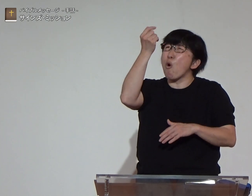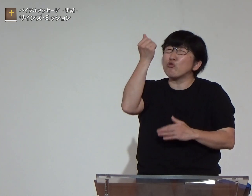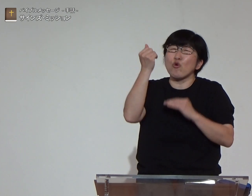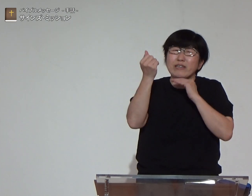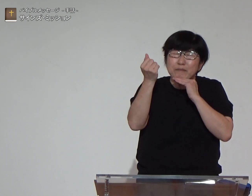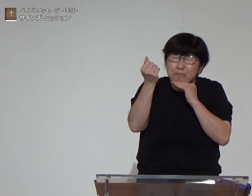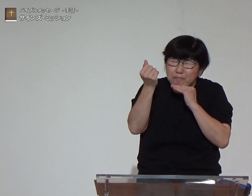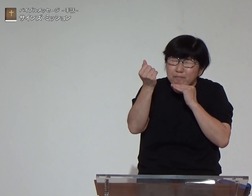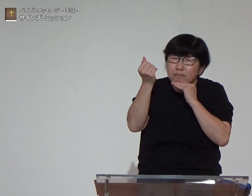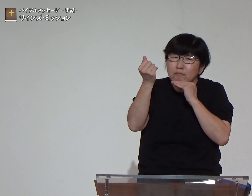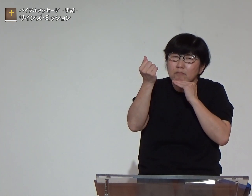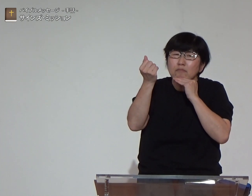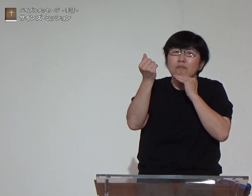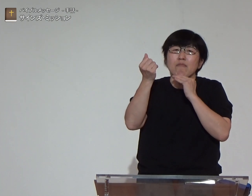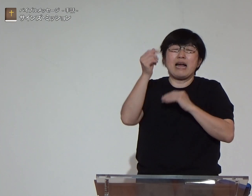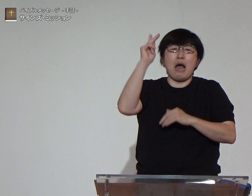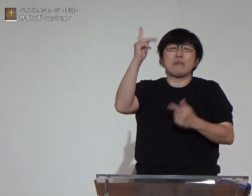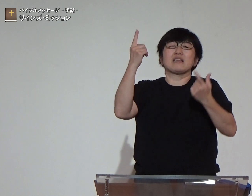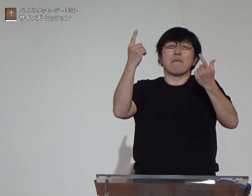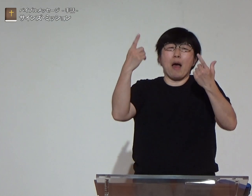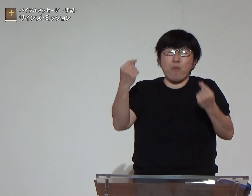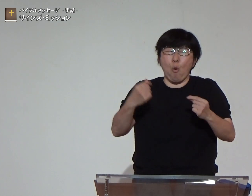そして神様も忍耐強く